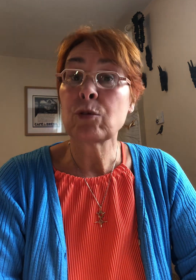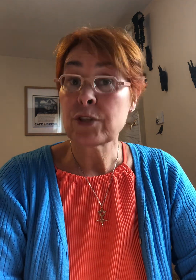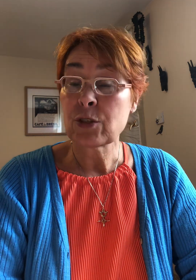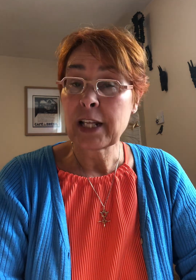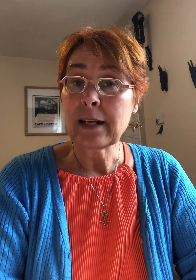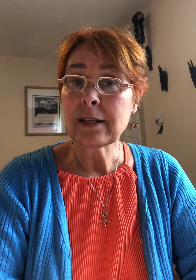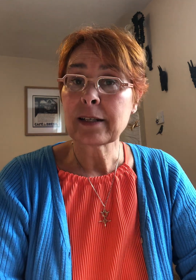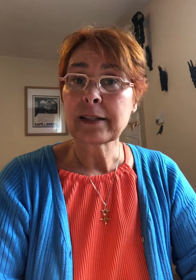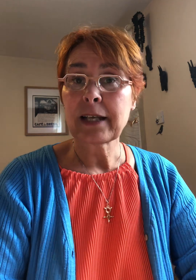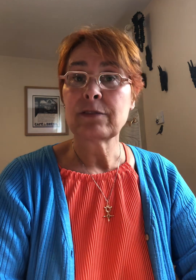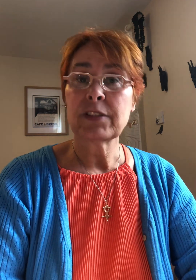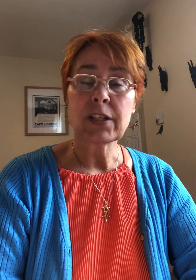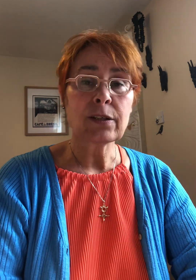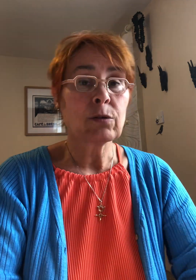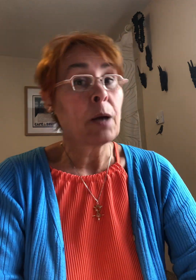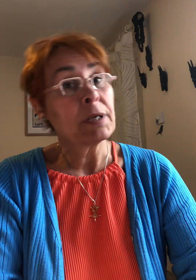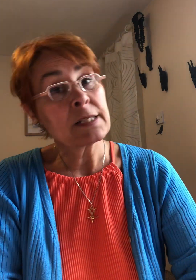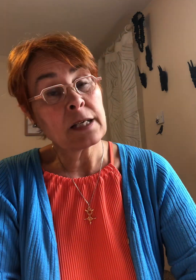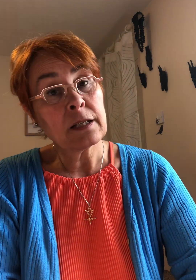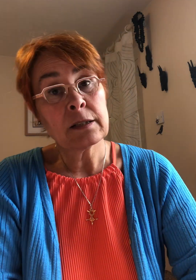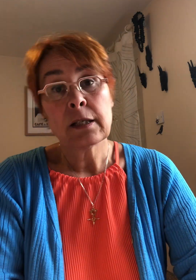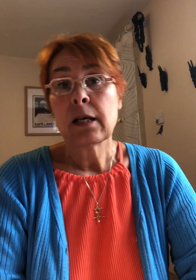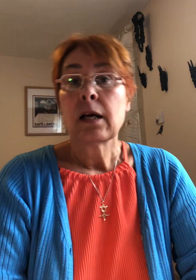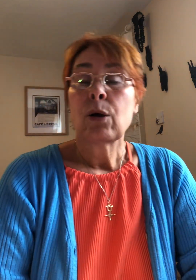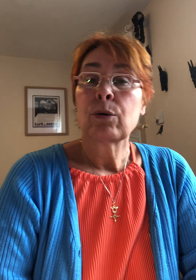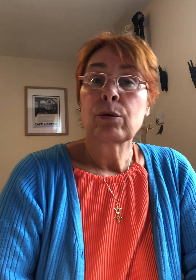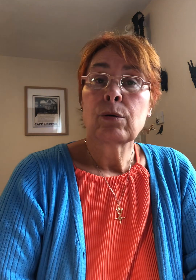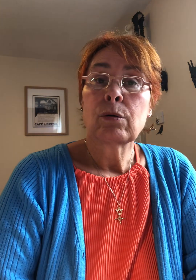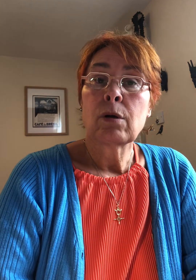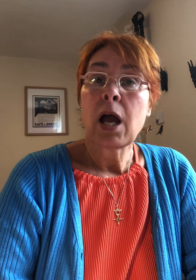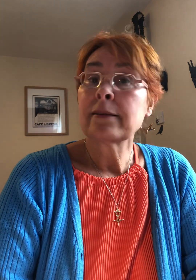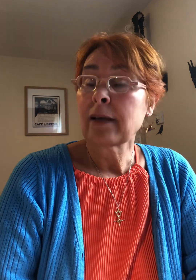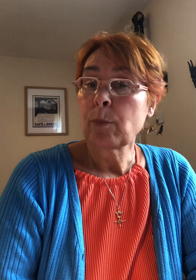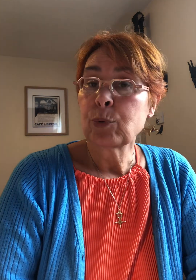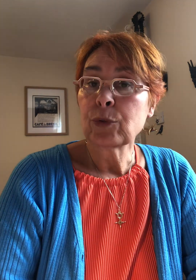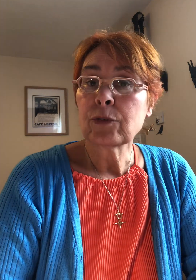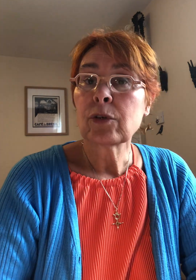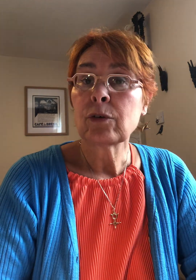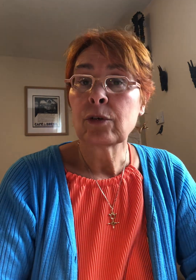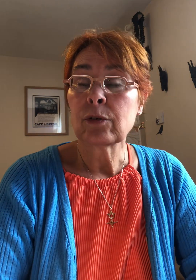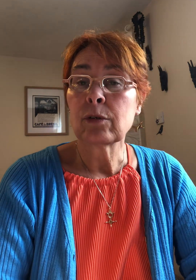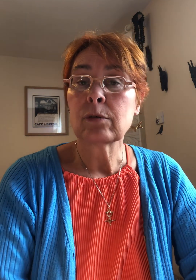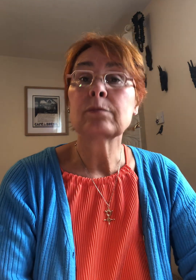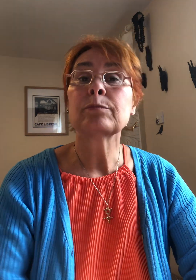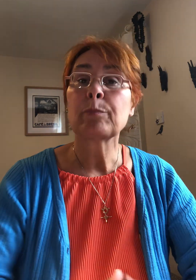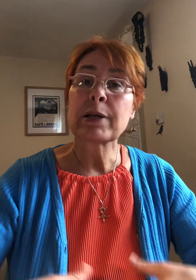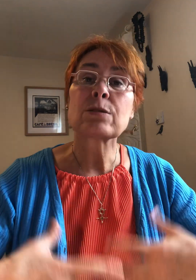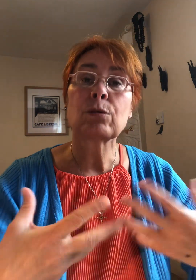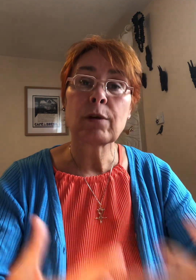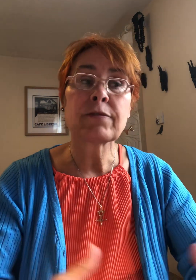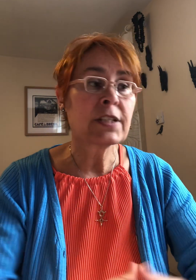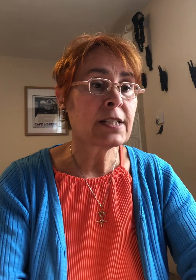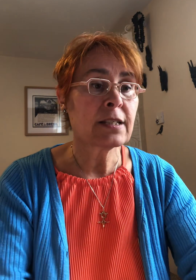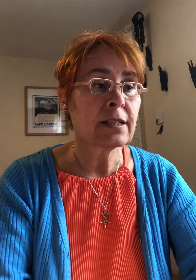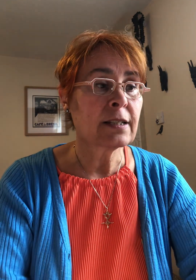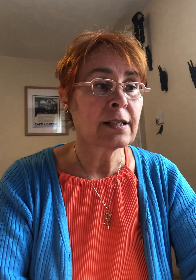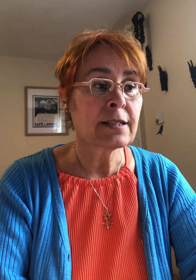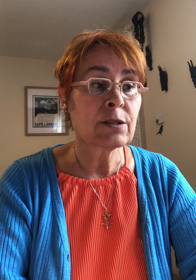professionnel quelqu'un de qualifié un médecin un thérapeute parce que l'eft c'est une